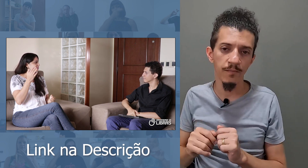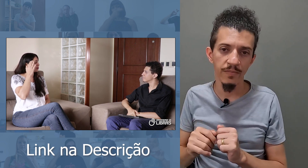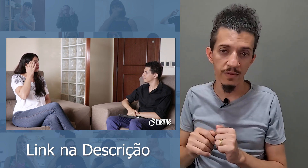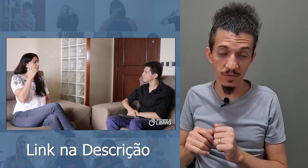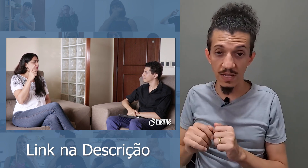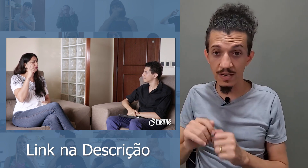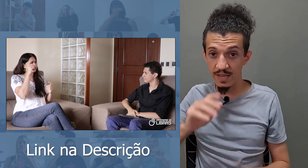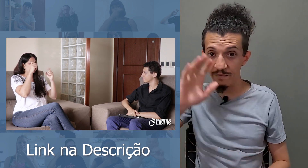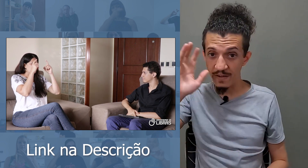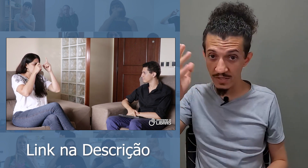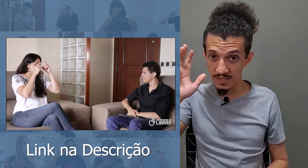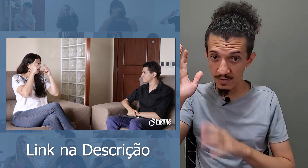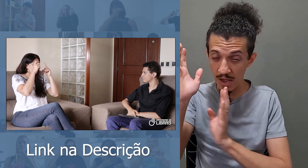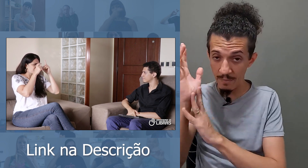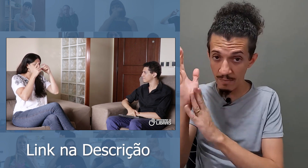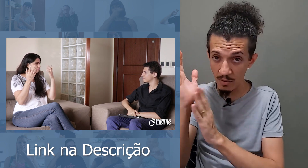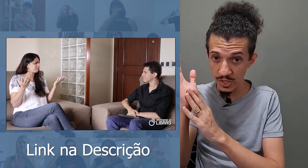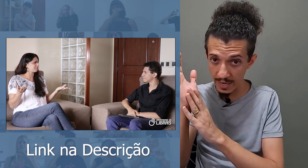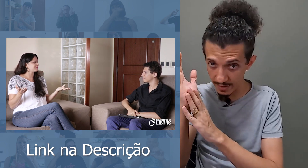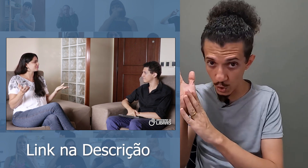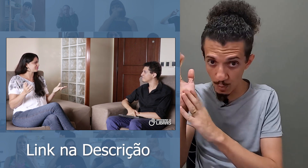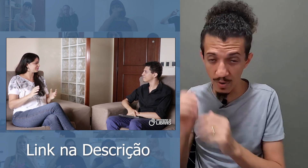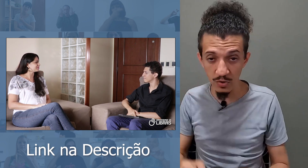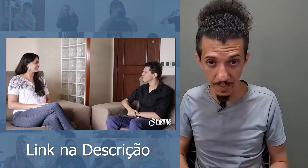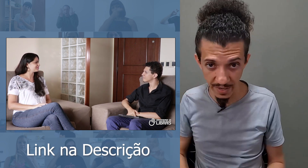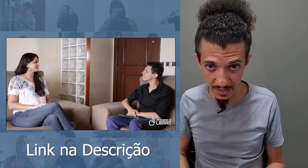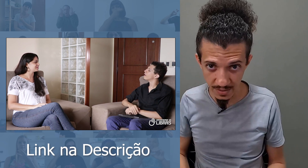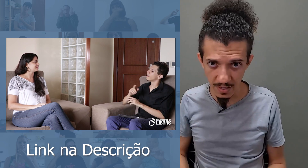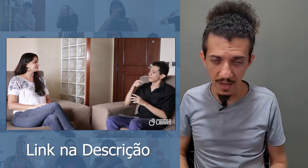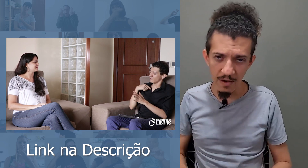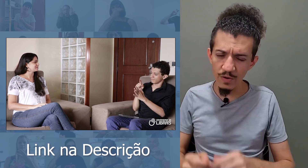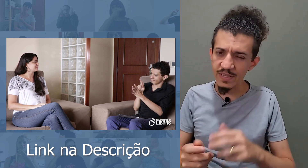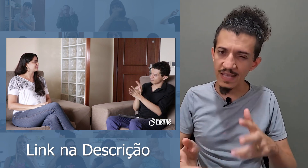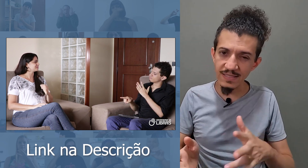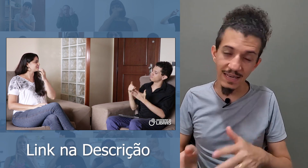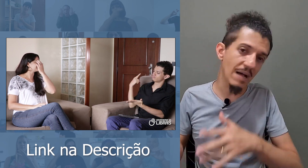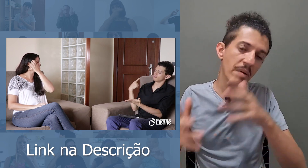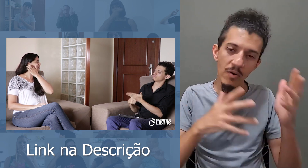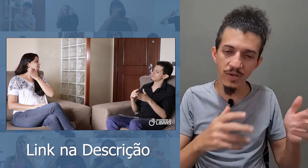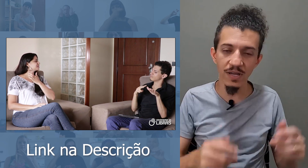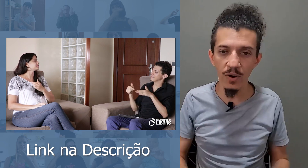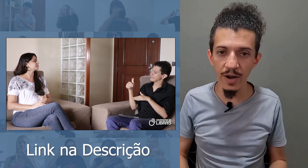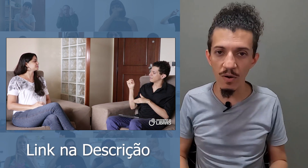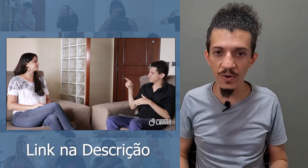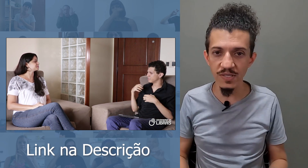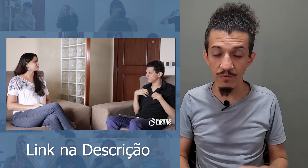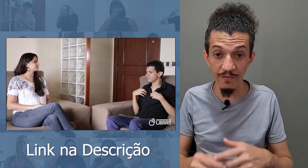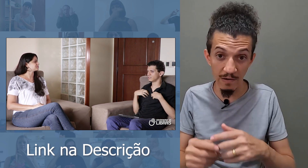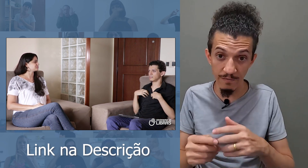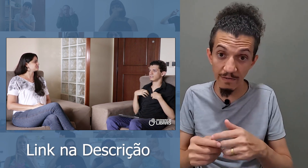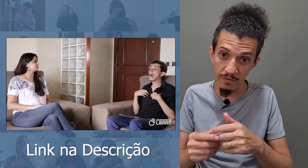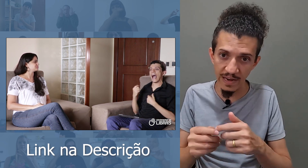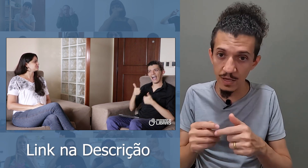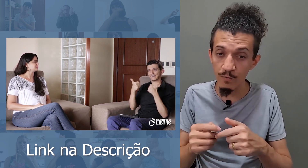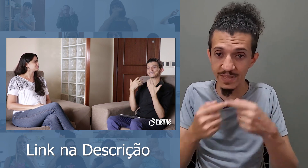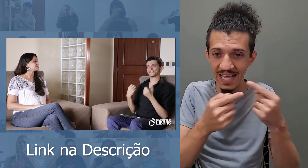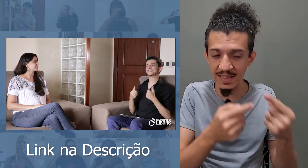Eu sinalizei enfatizando a minha mão direita aqui com a mão dominante. Eu vou tentar sinalizar a mesma coisa agora com a mão esquerda. Falei que eu vou tentar,